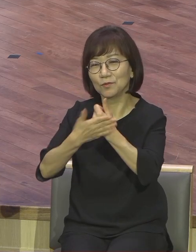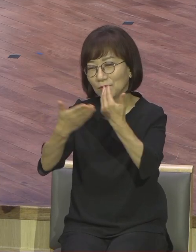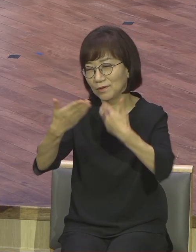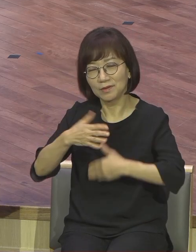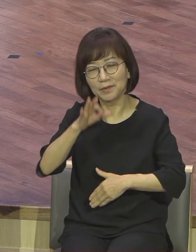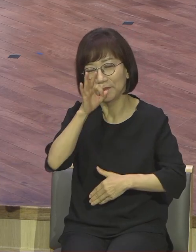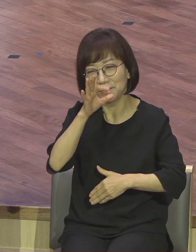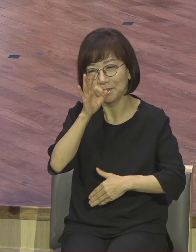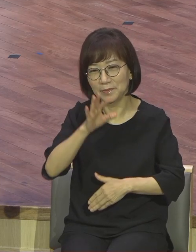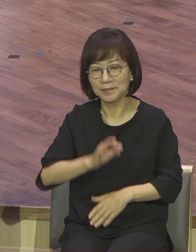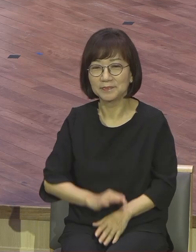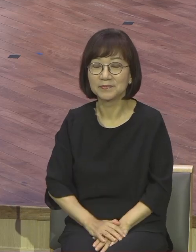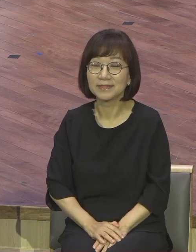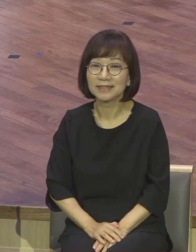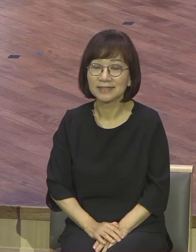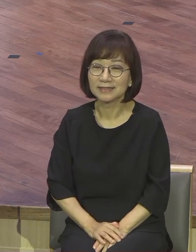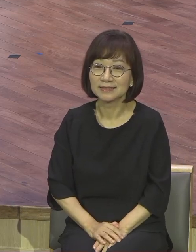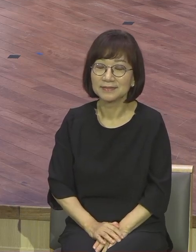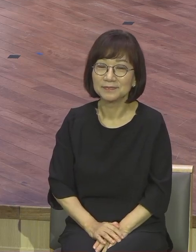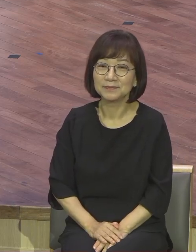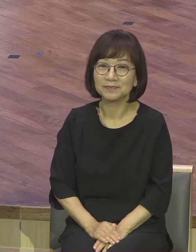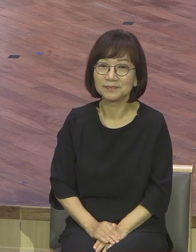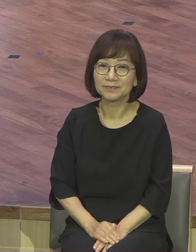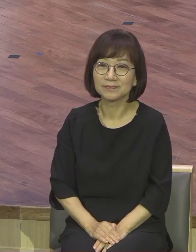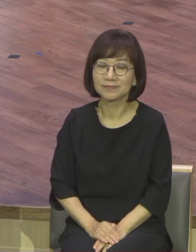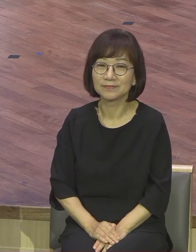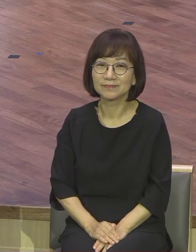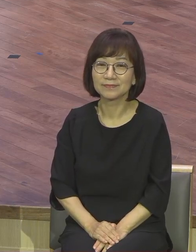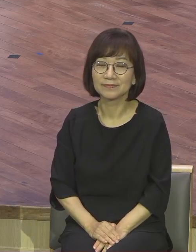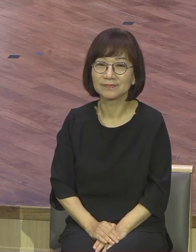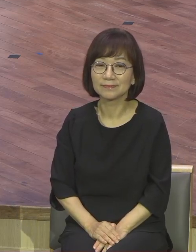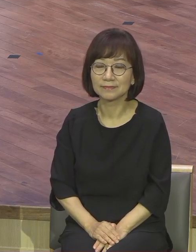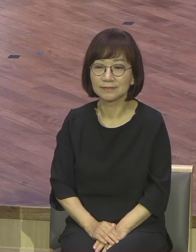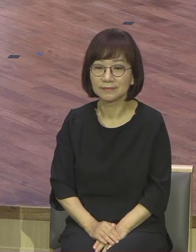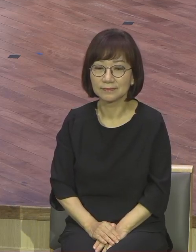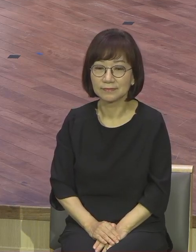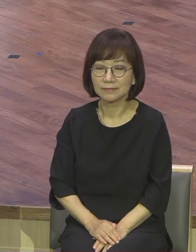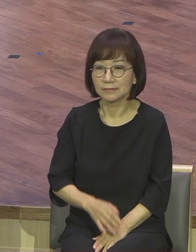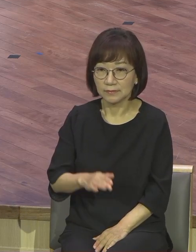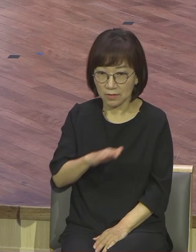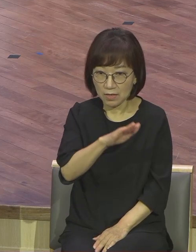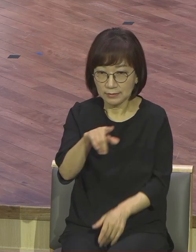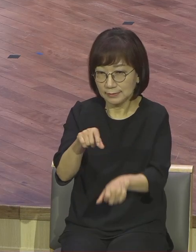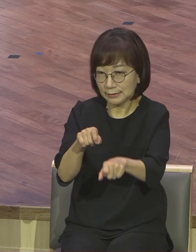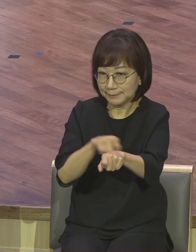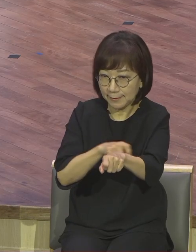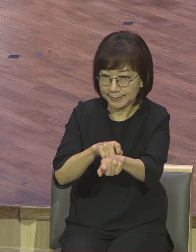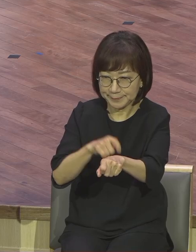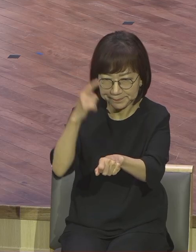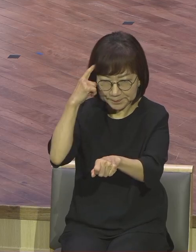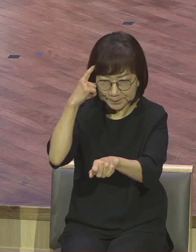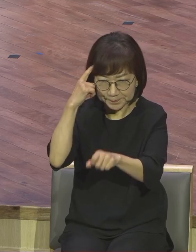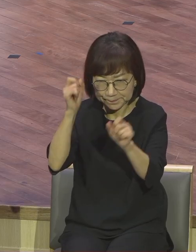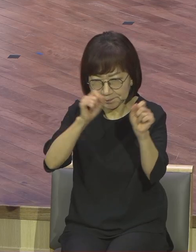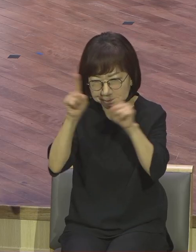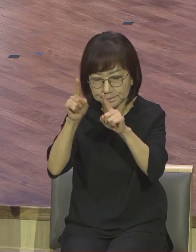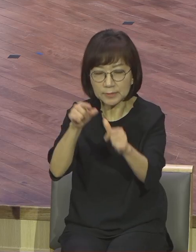특별히 우리가 속지 말아야 될 것이 구원의 확신 부분입니다. 이 사단은 계속해서